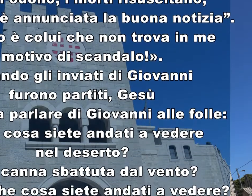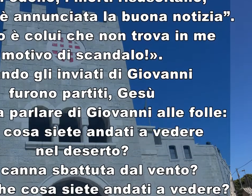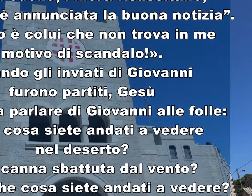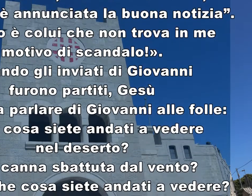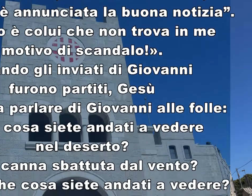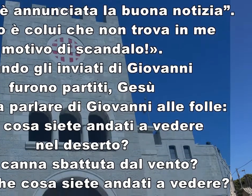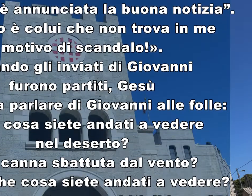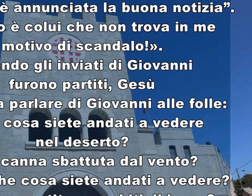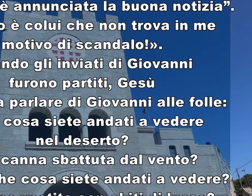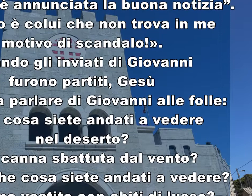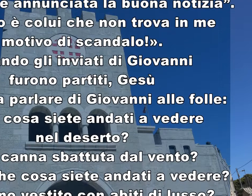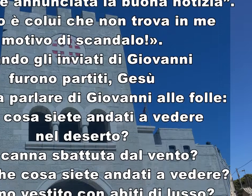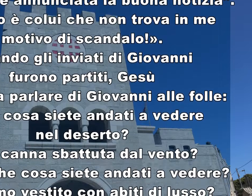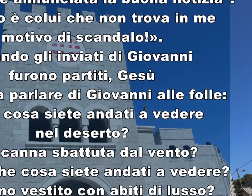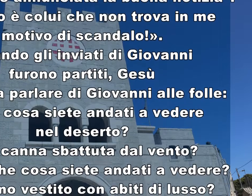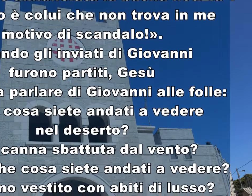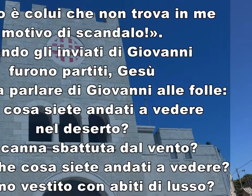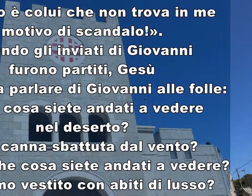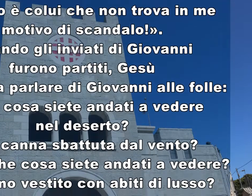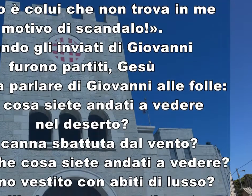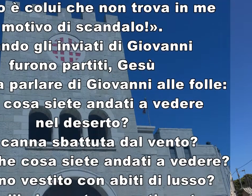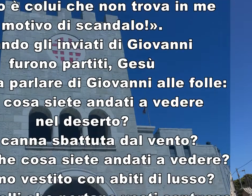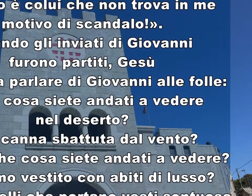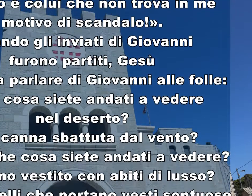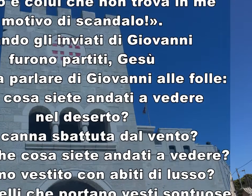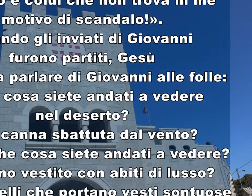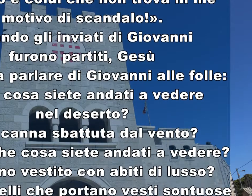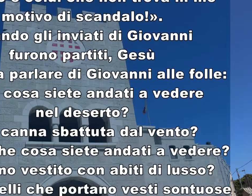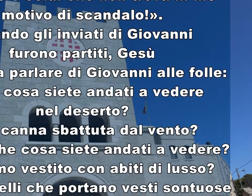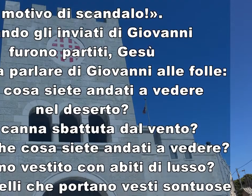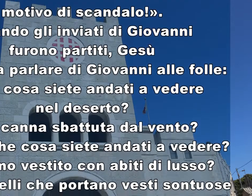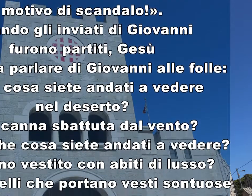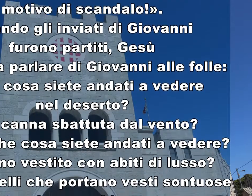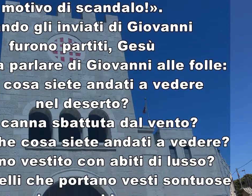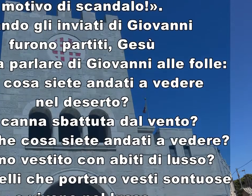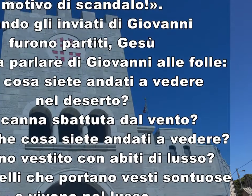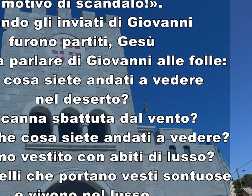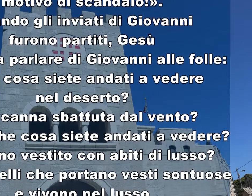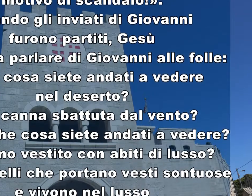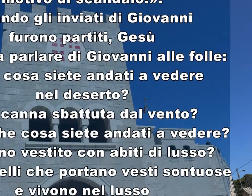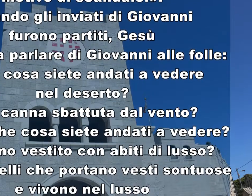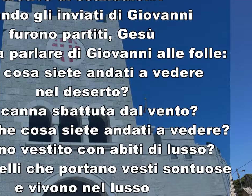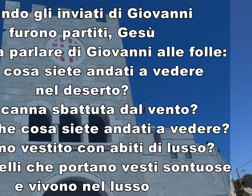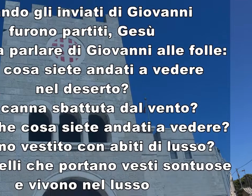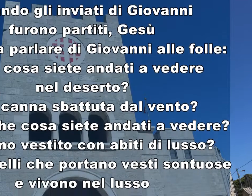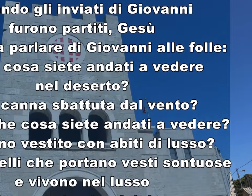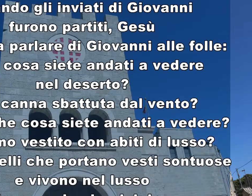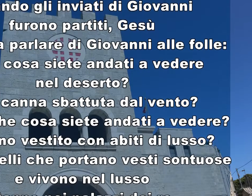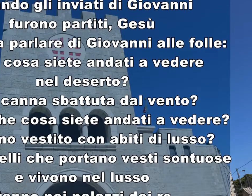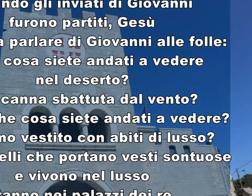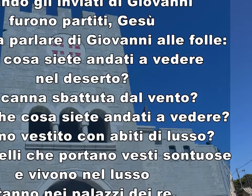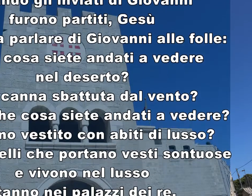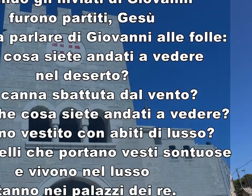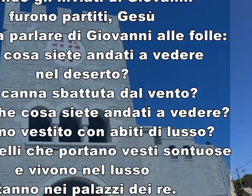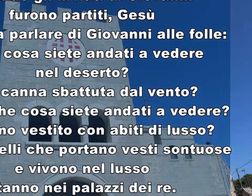Che cosa siete andati a vedere nel deserto? Una canna sbattuta dal vento? Allora, che